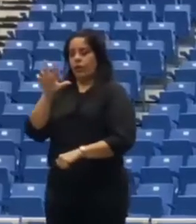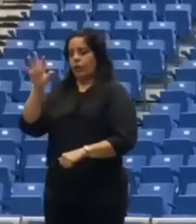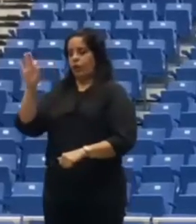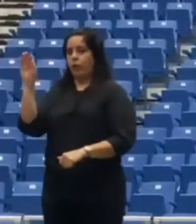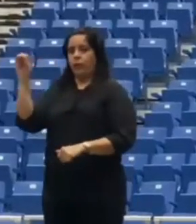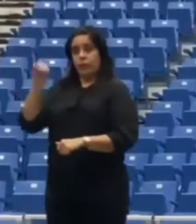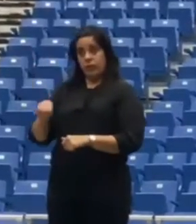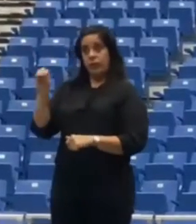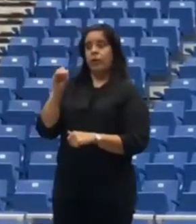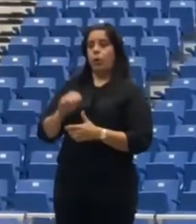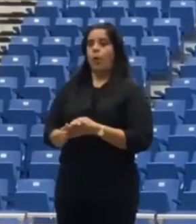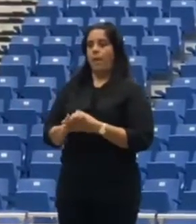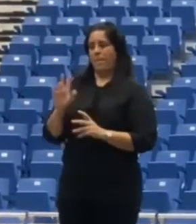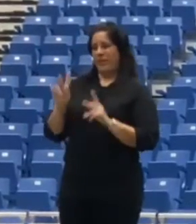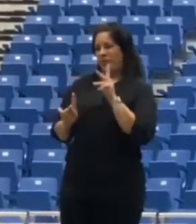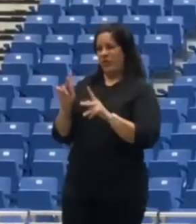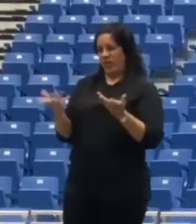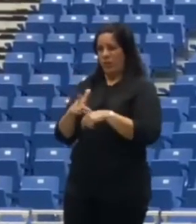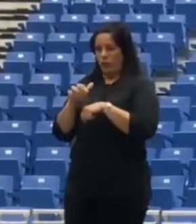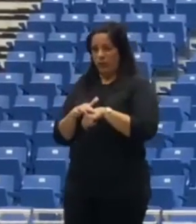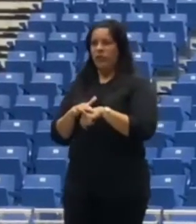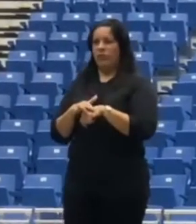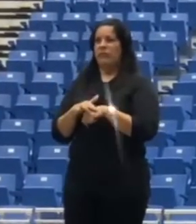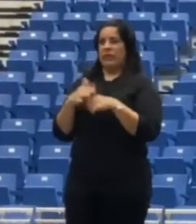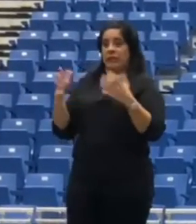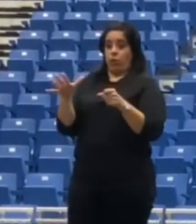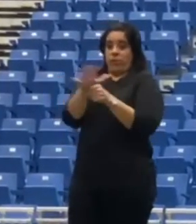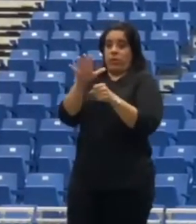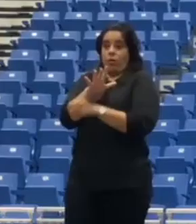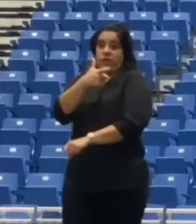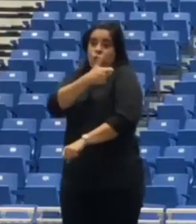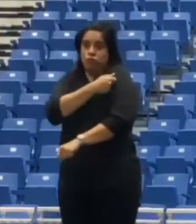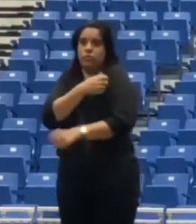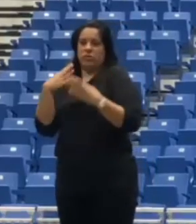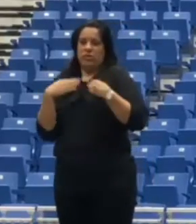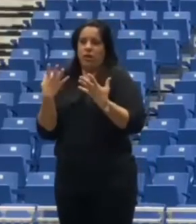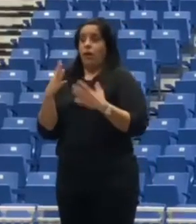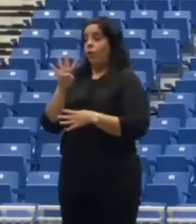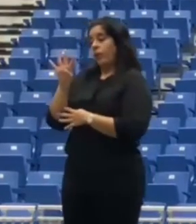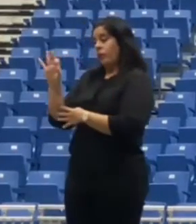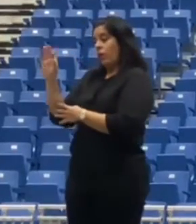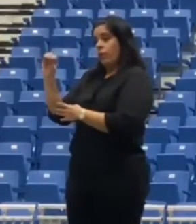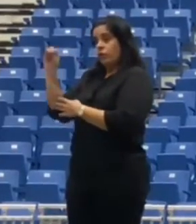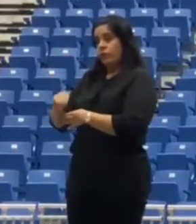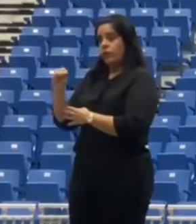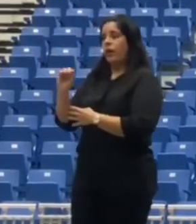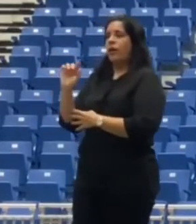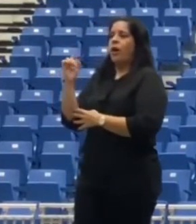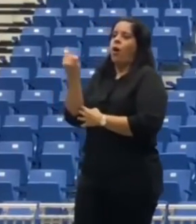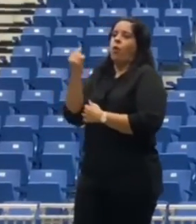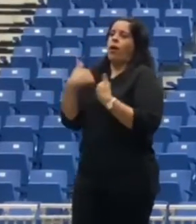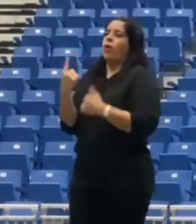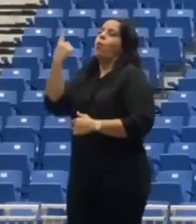% de los puertorriqueños con la serie completada de la vacuna y un 49% con una dosis